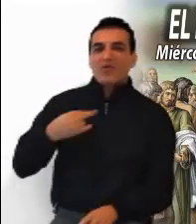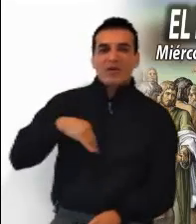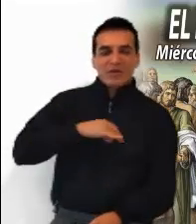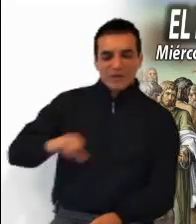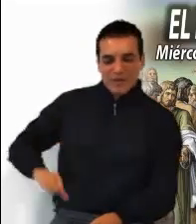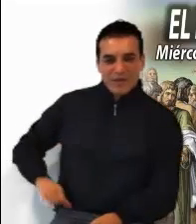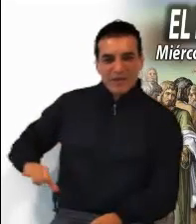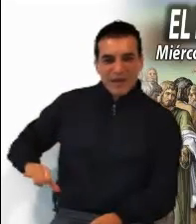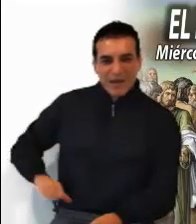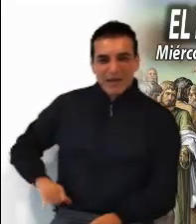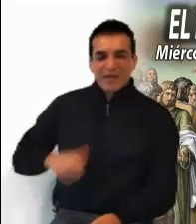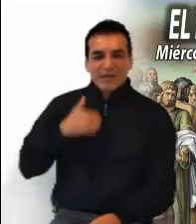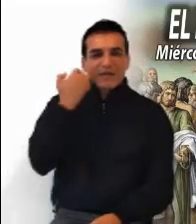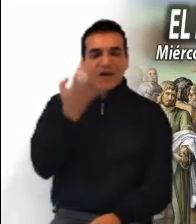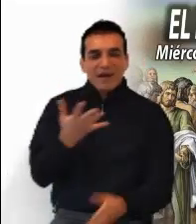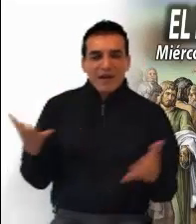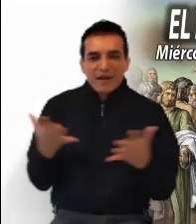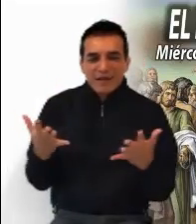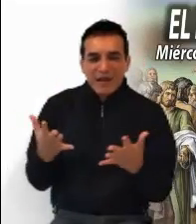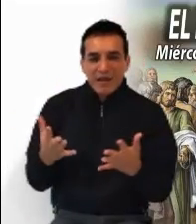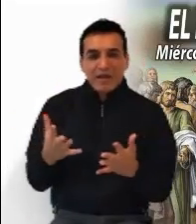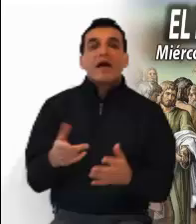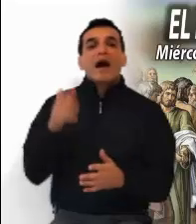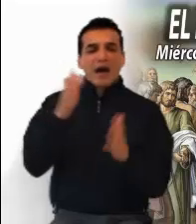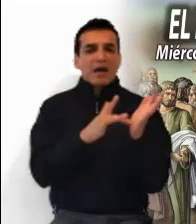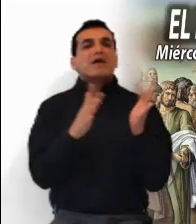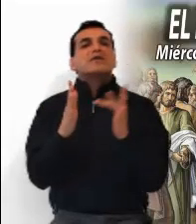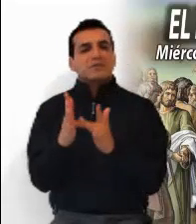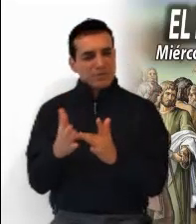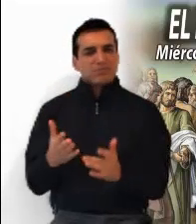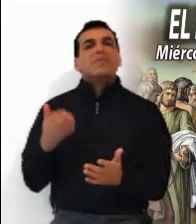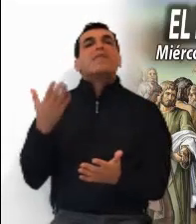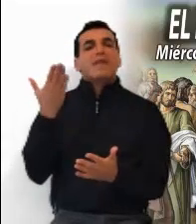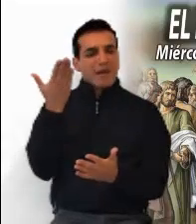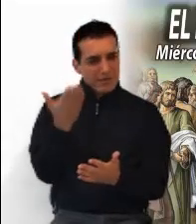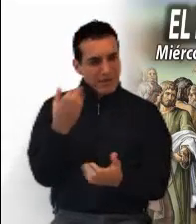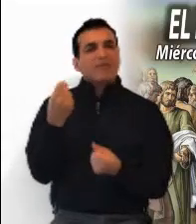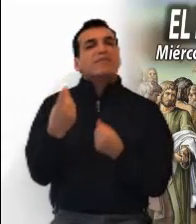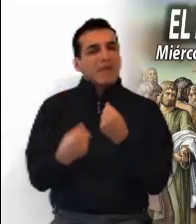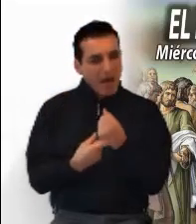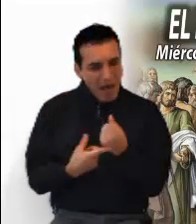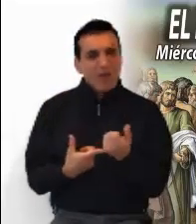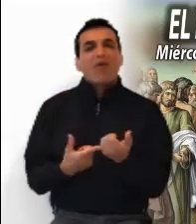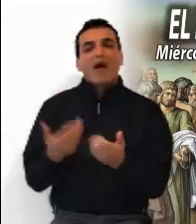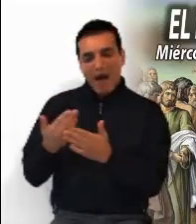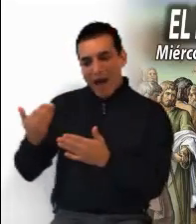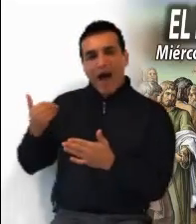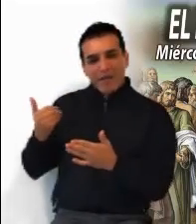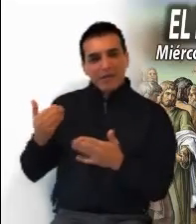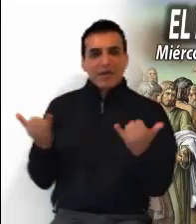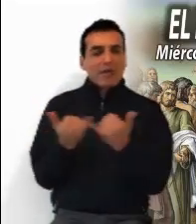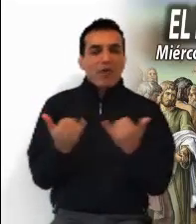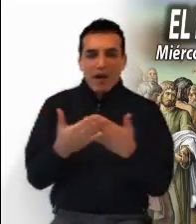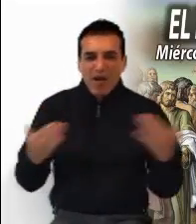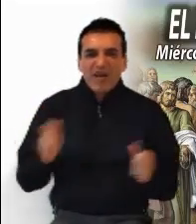y cadenas que nos atan. Seguir a Jesús es exigente en aquellos tiempos y también hoy.